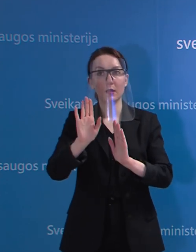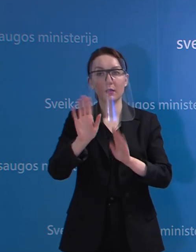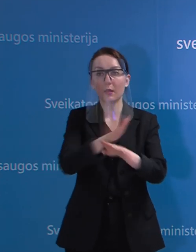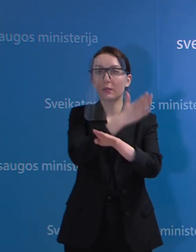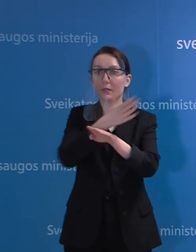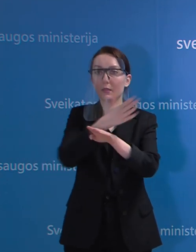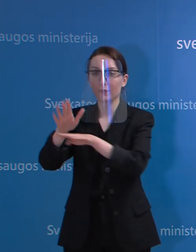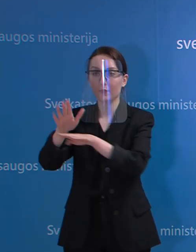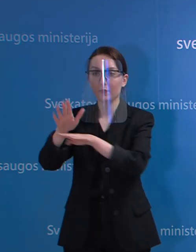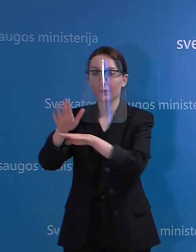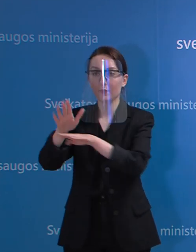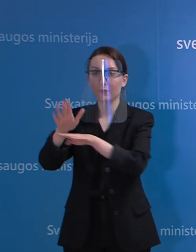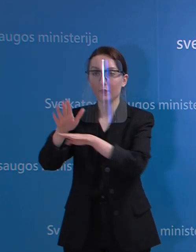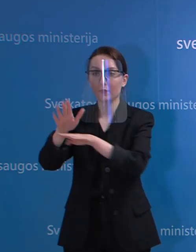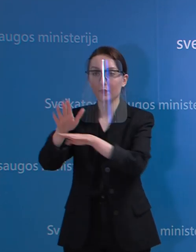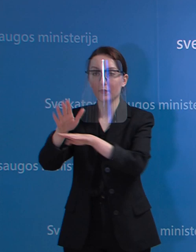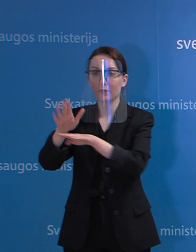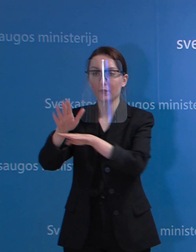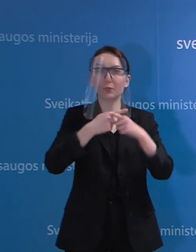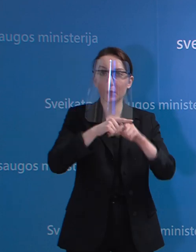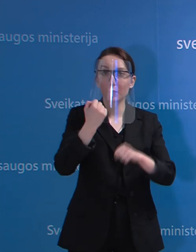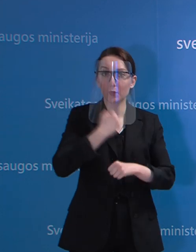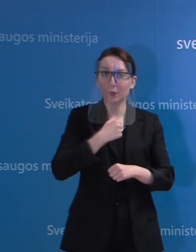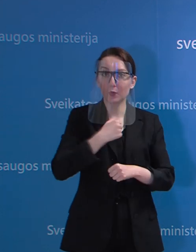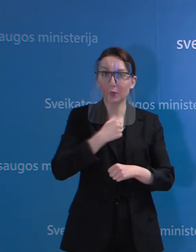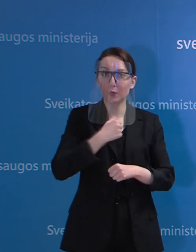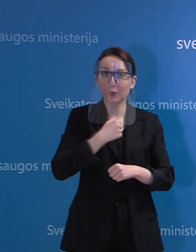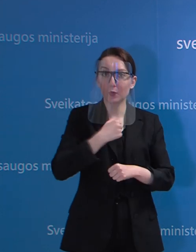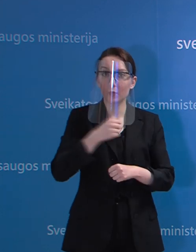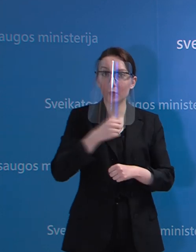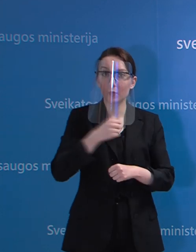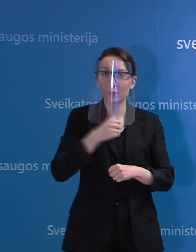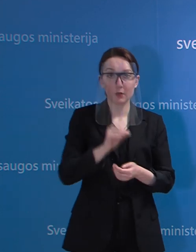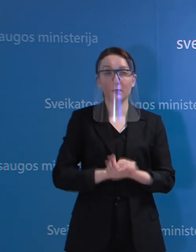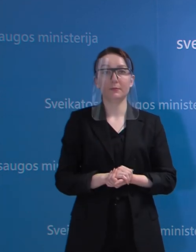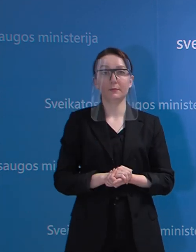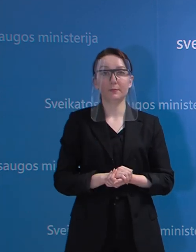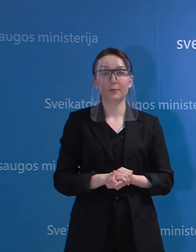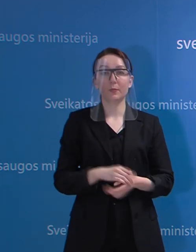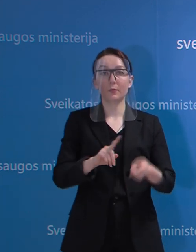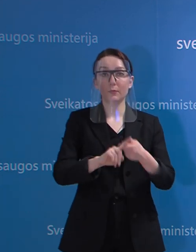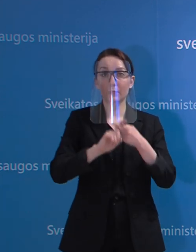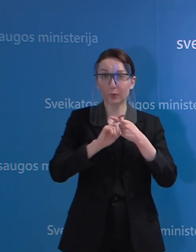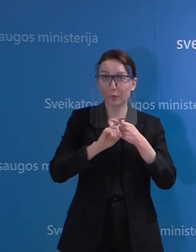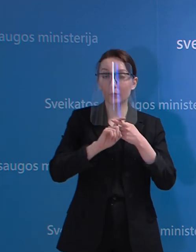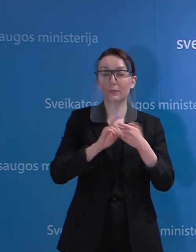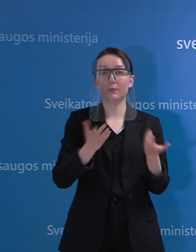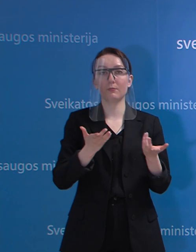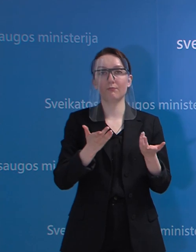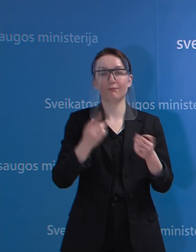ten jie turi visas reikalingas apsaugos priemonės. Tai šitų užsikrėtimai yra